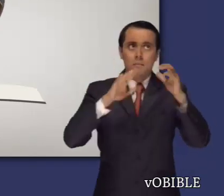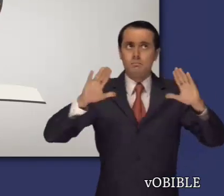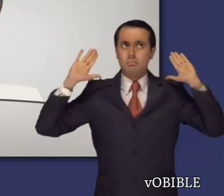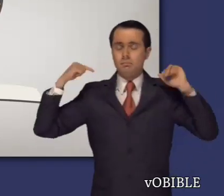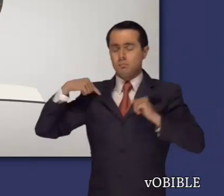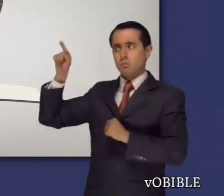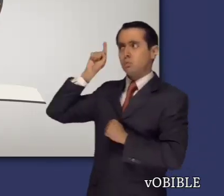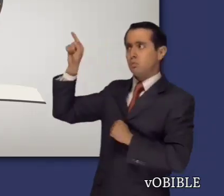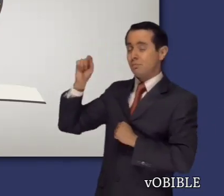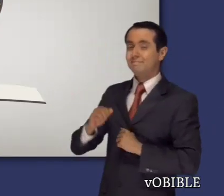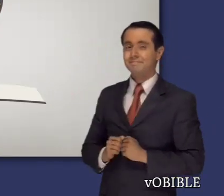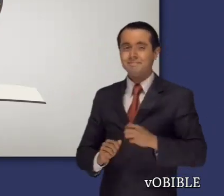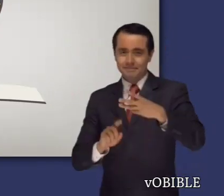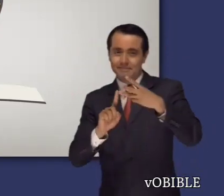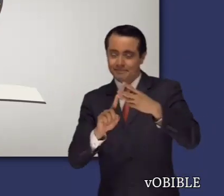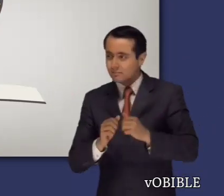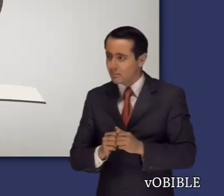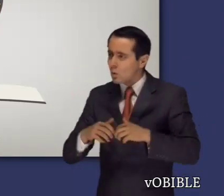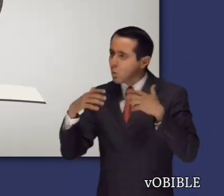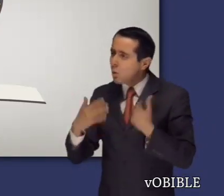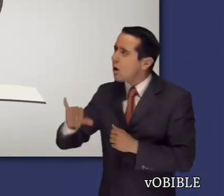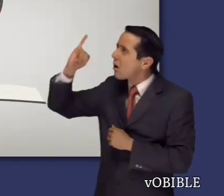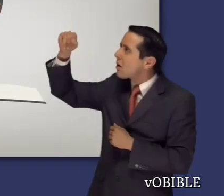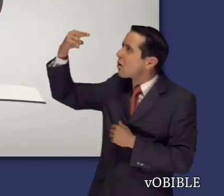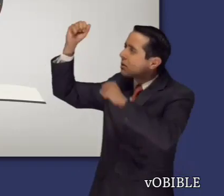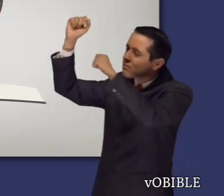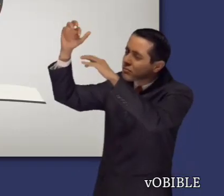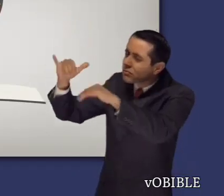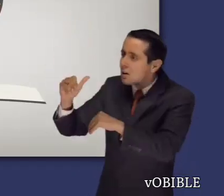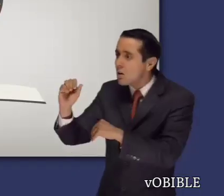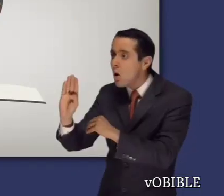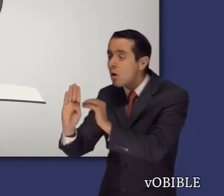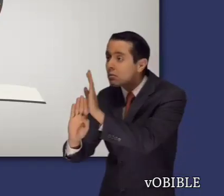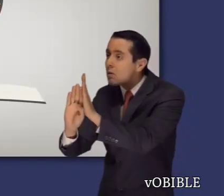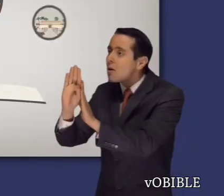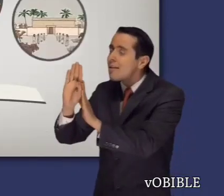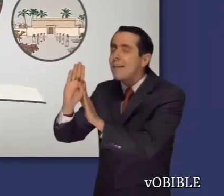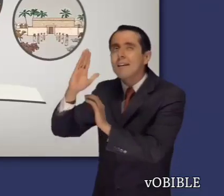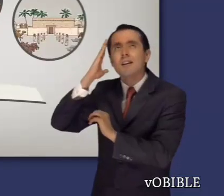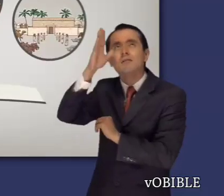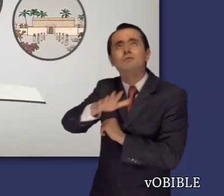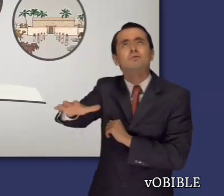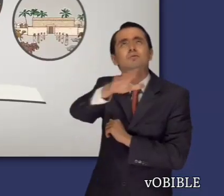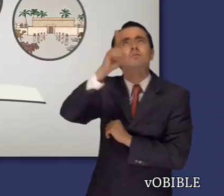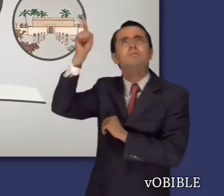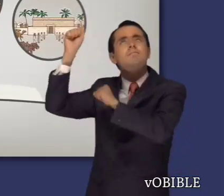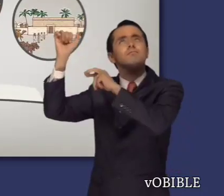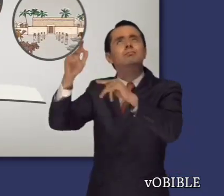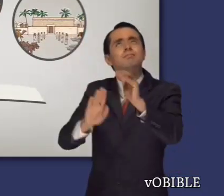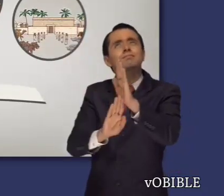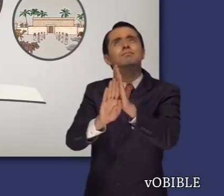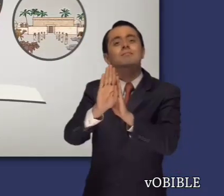Lo que sucedió en los cielos nos ayuda a entender la cuestión de la soberanía universal. Y el desenlace de esta historia